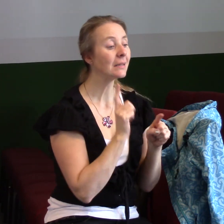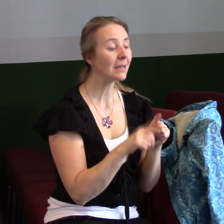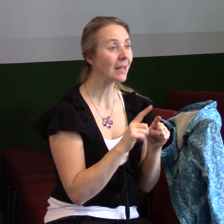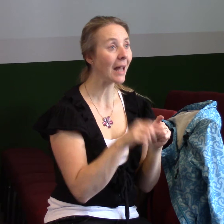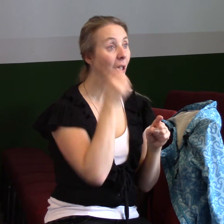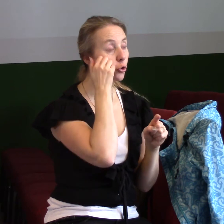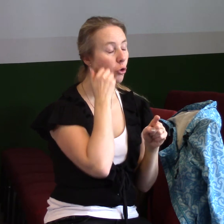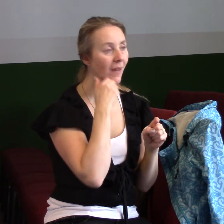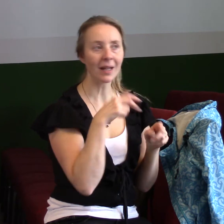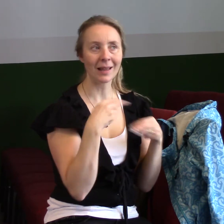jít životem.